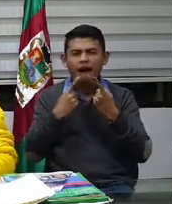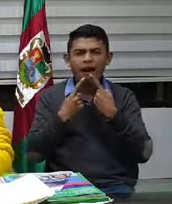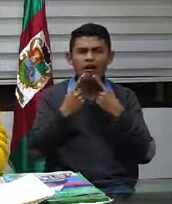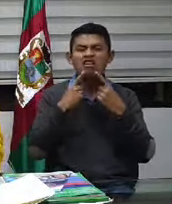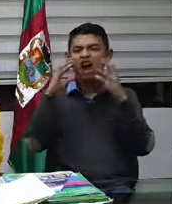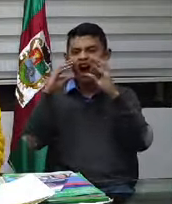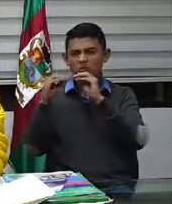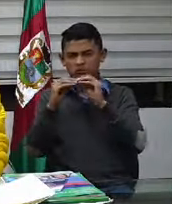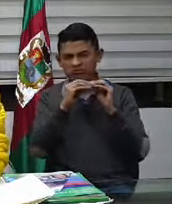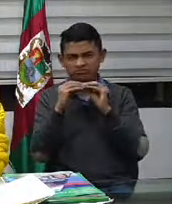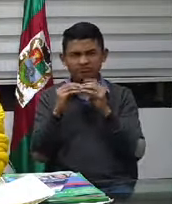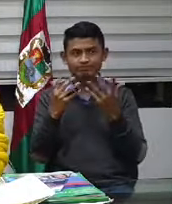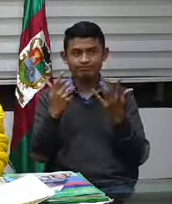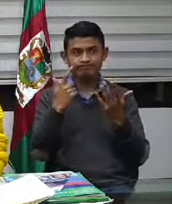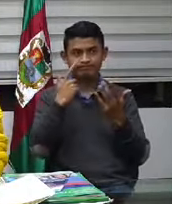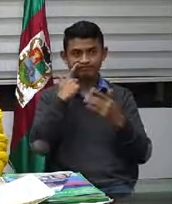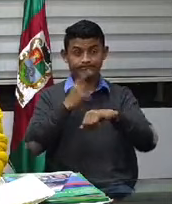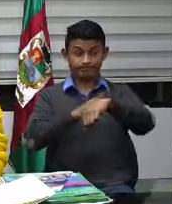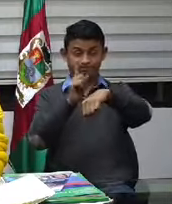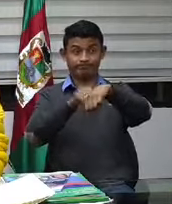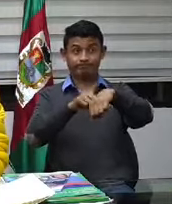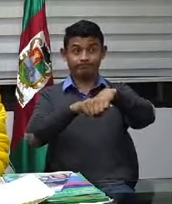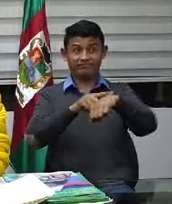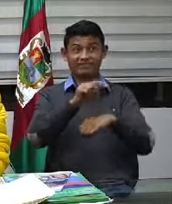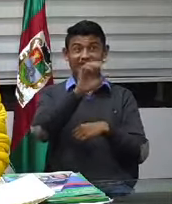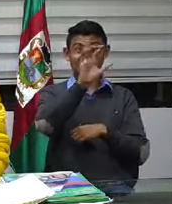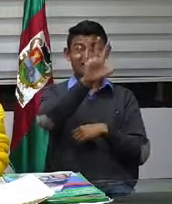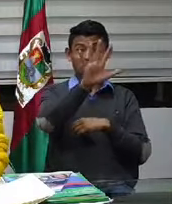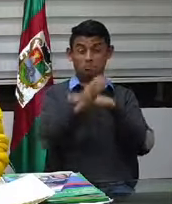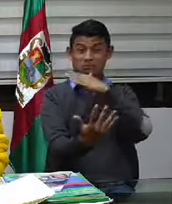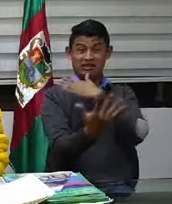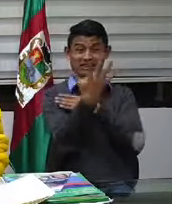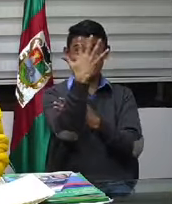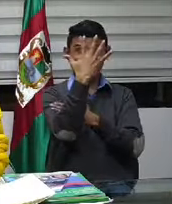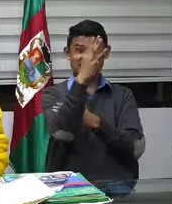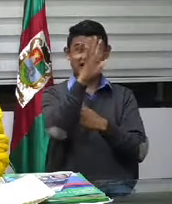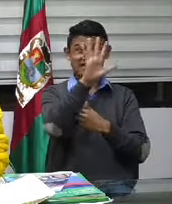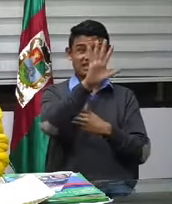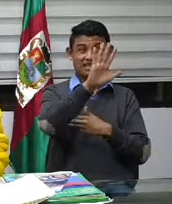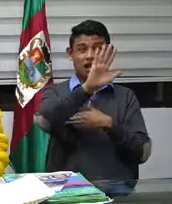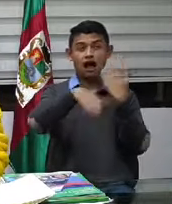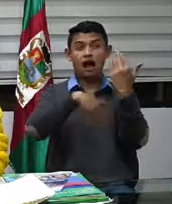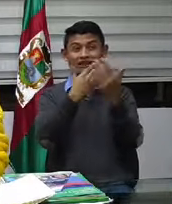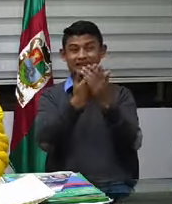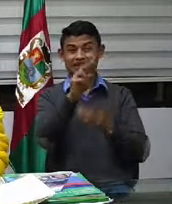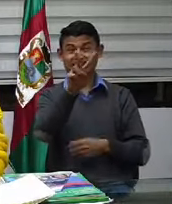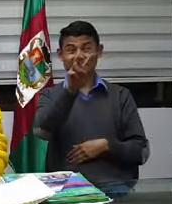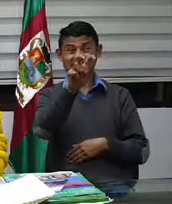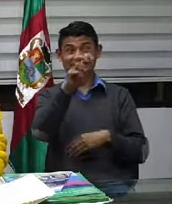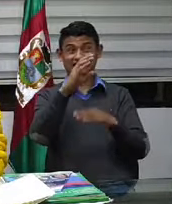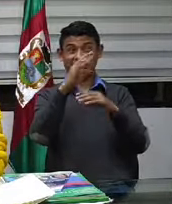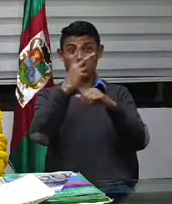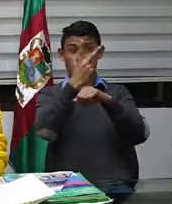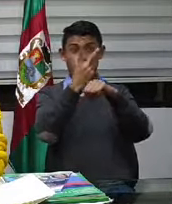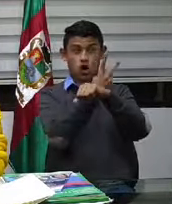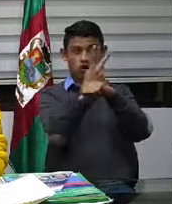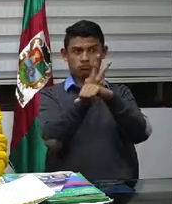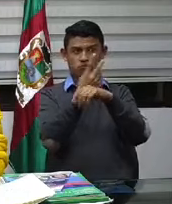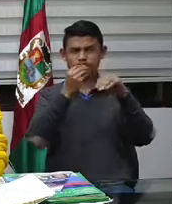Las horas entre las 5 y las 7 de la mañana y 5 y 7 de la tarde son las horas en las que más hay